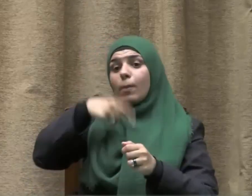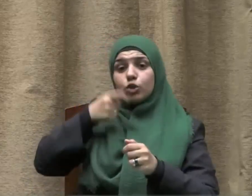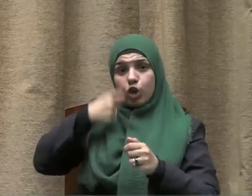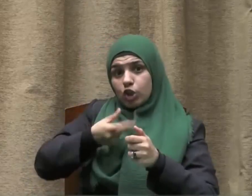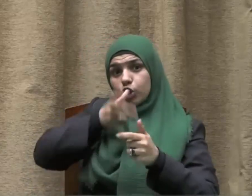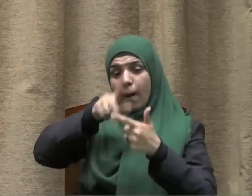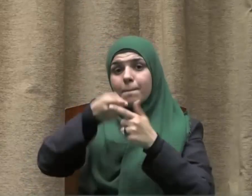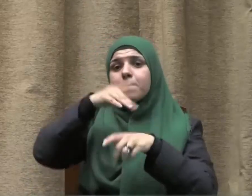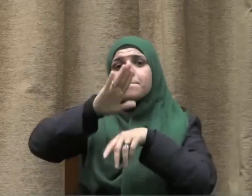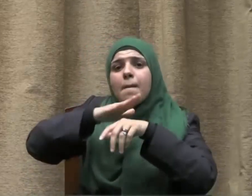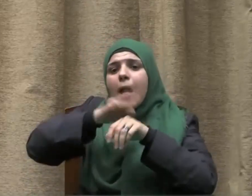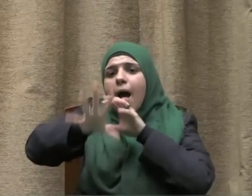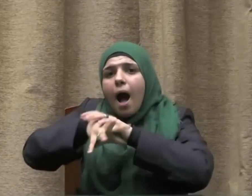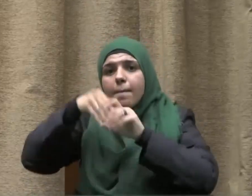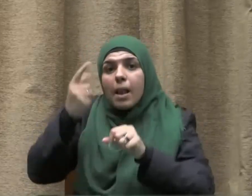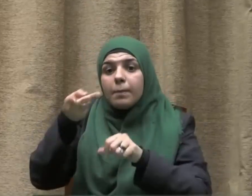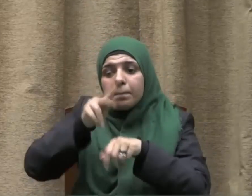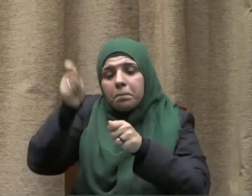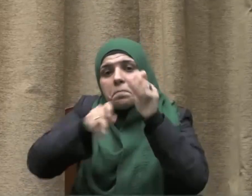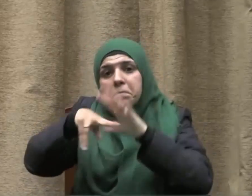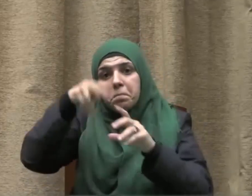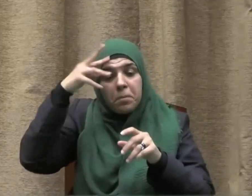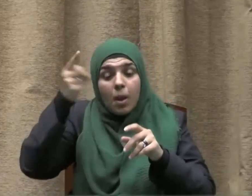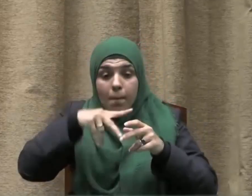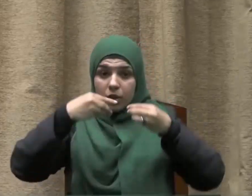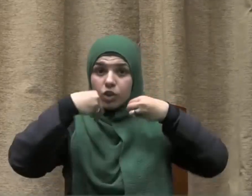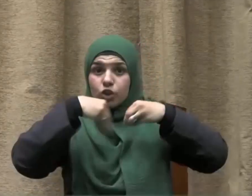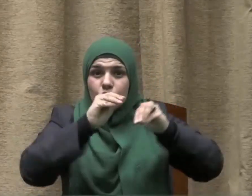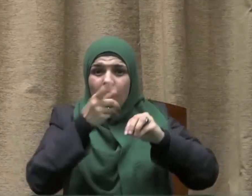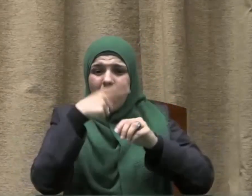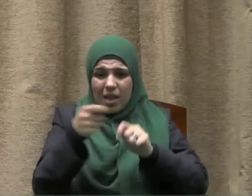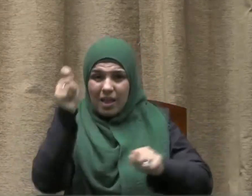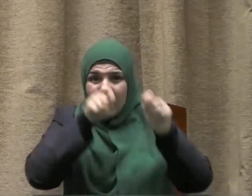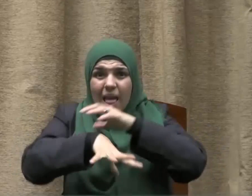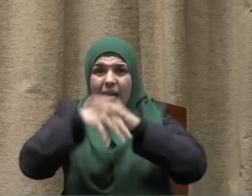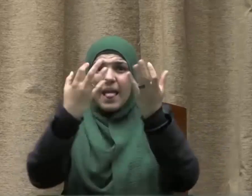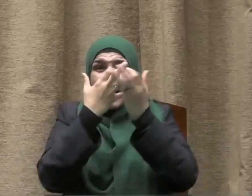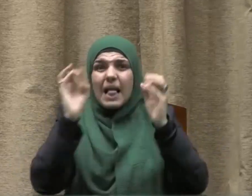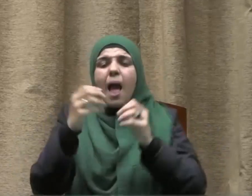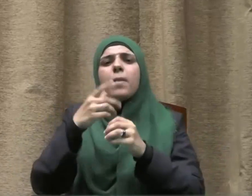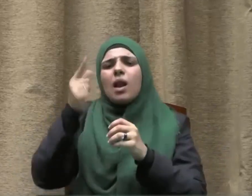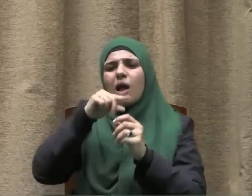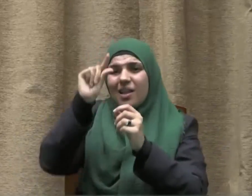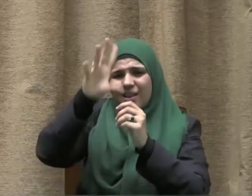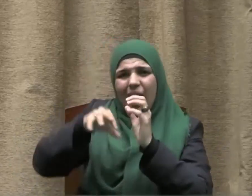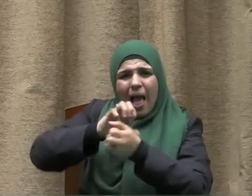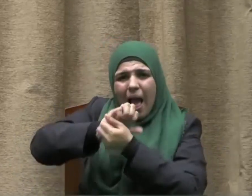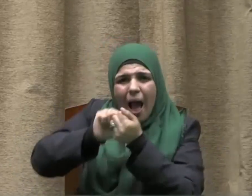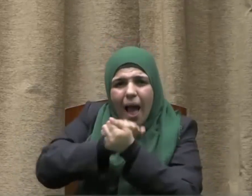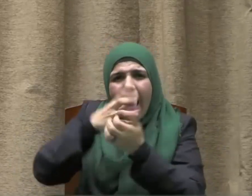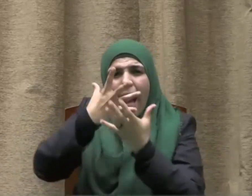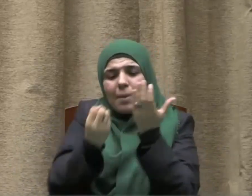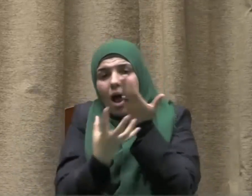وساقيها وبائعها ومبتاعها وعاصرها ومعتصرها